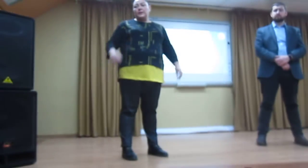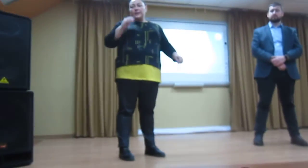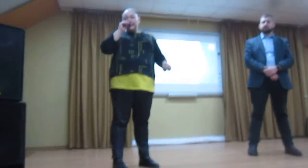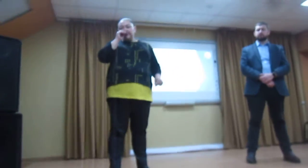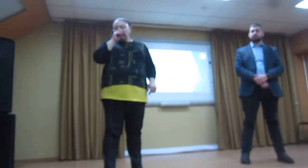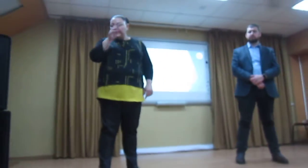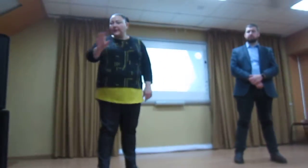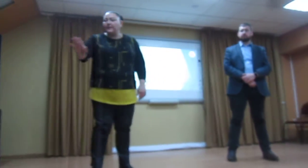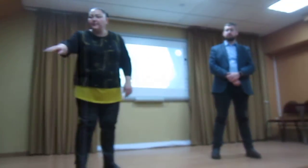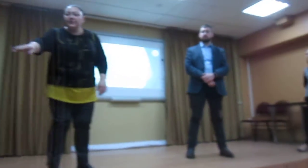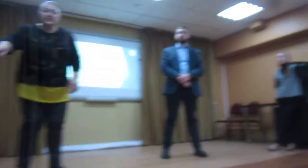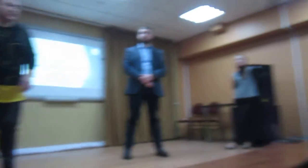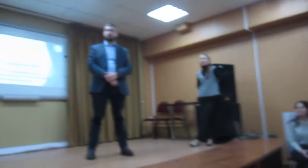Так, подождите.